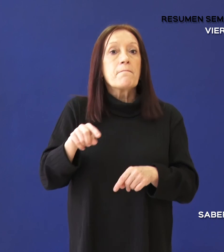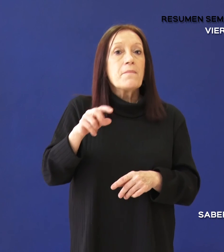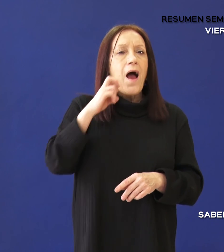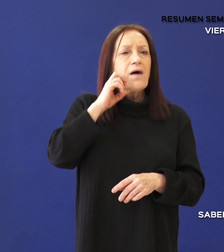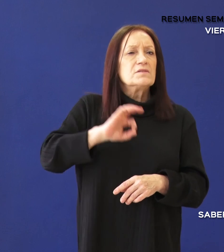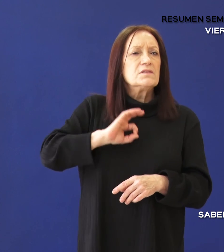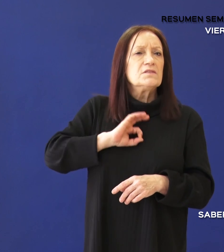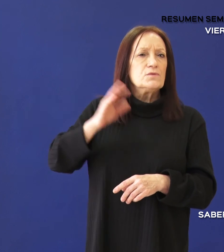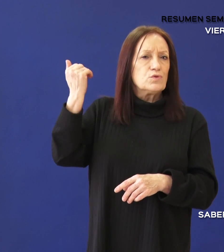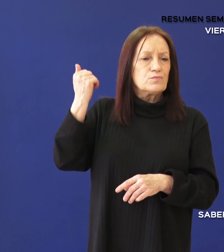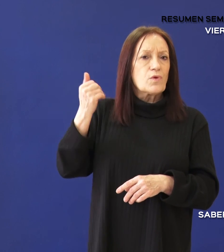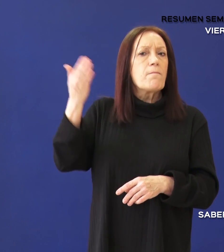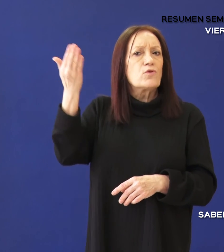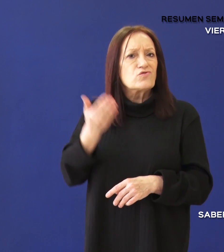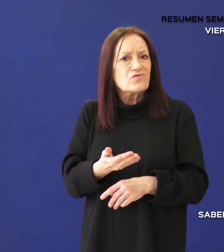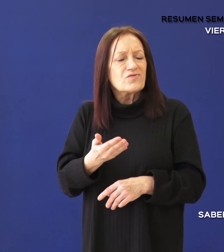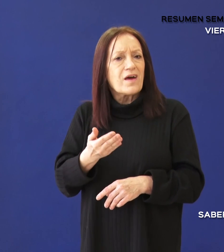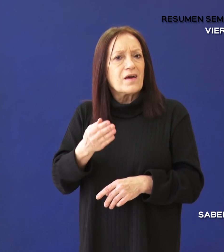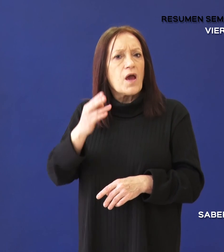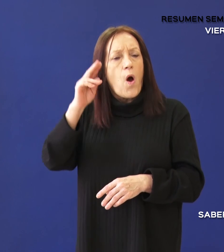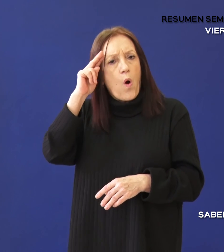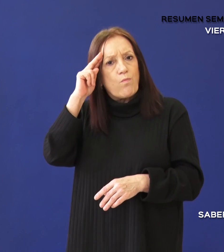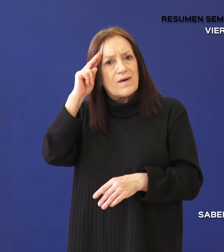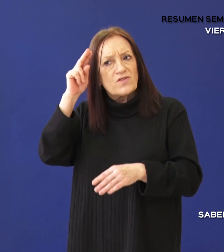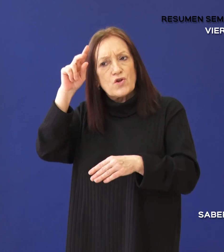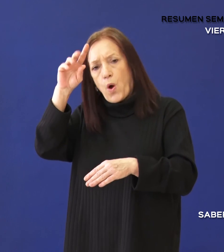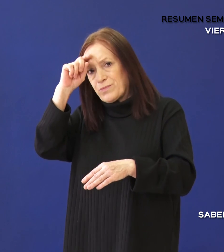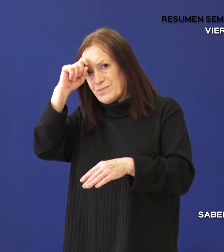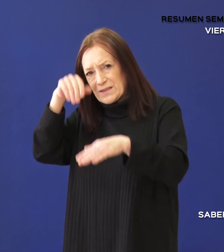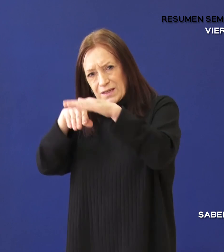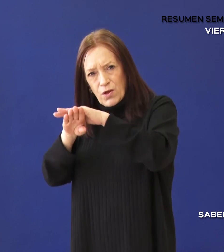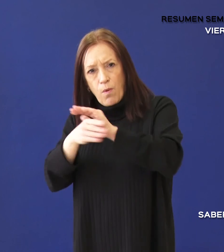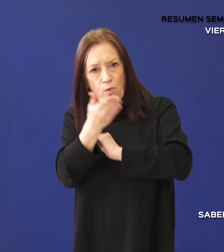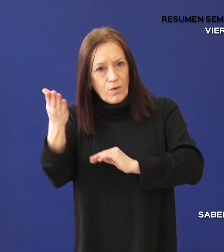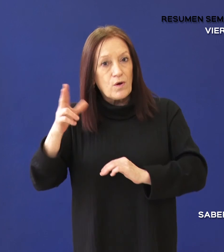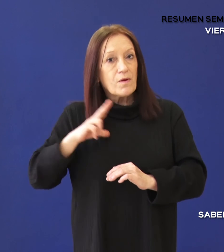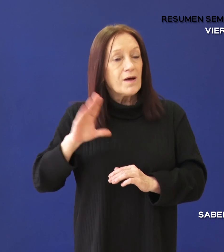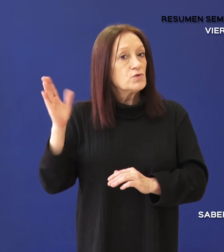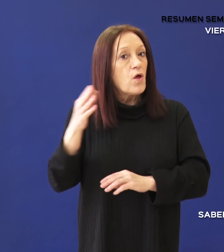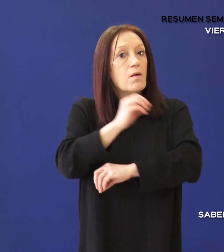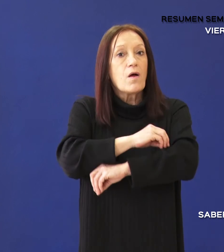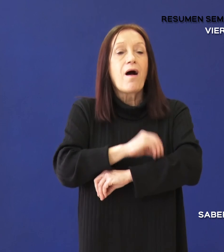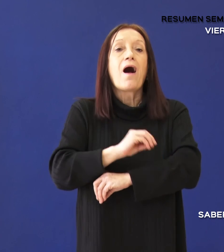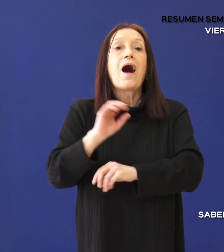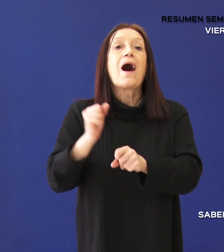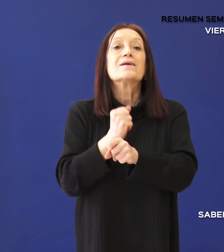El porcentaje de ocupación de camas en servicios públicos y privados para la provincia al 5 de agosto.